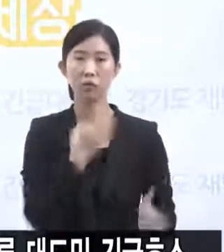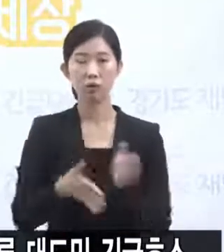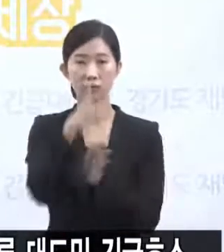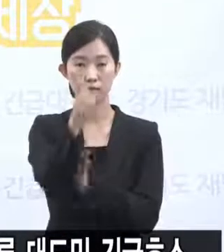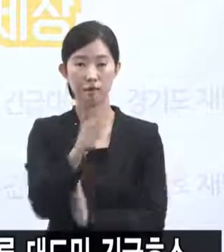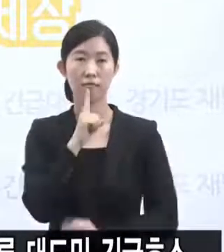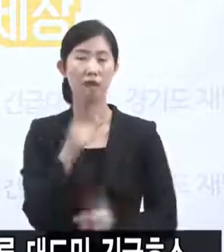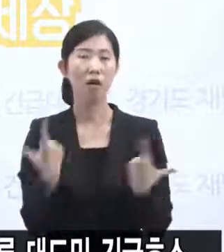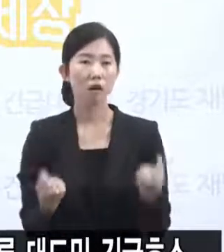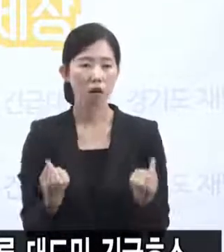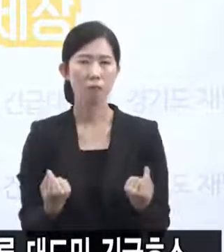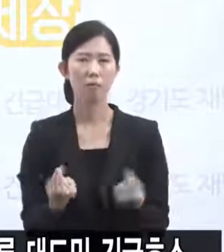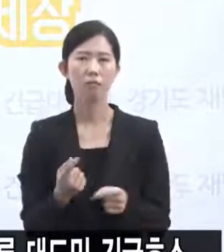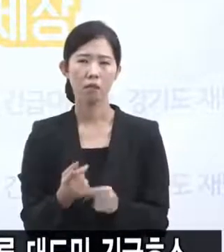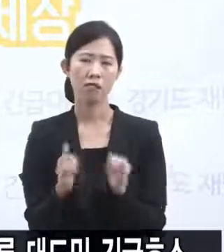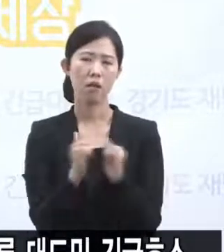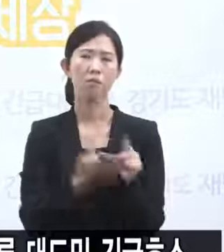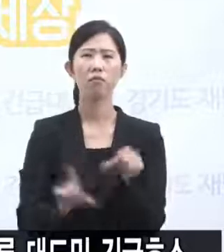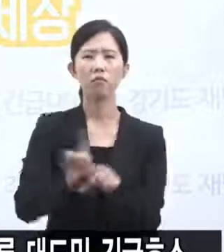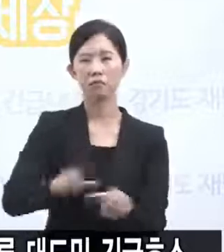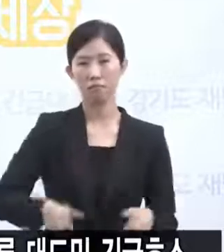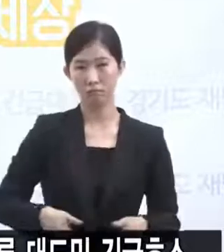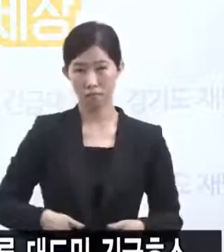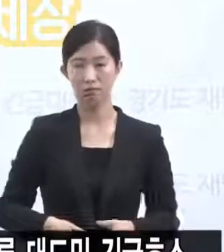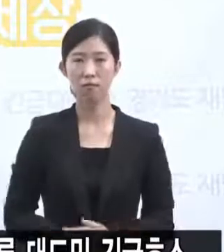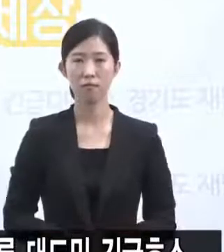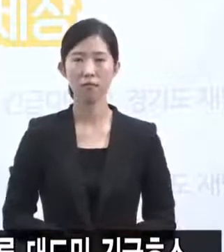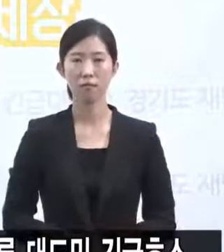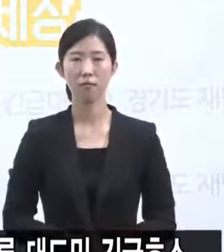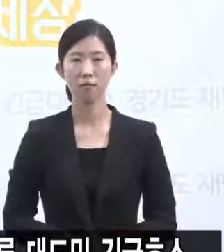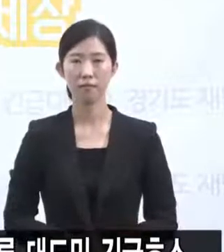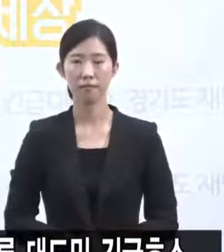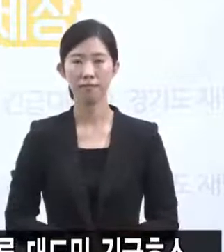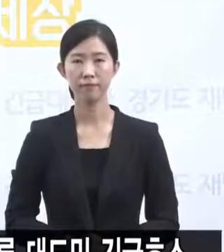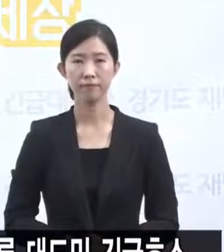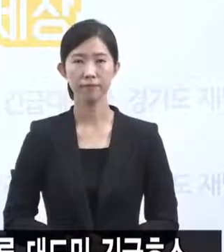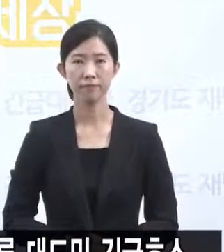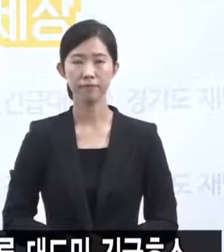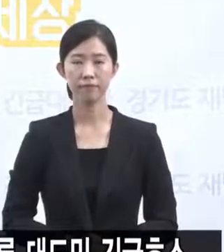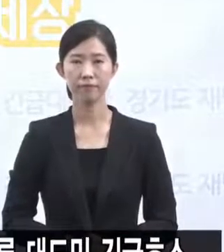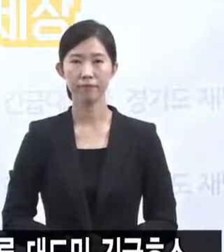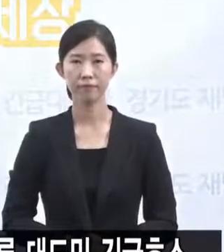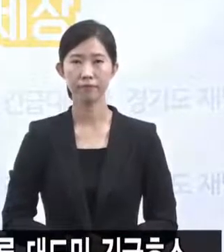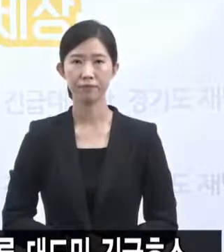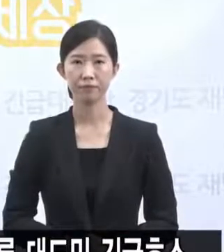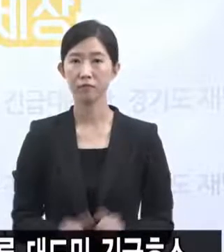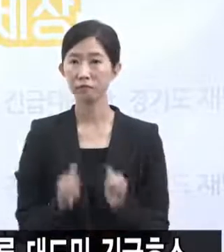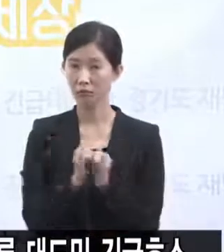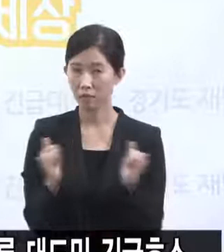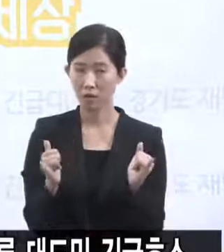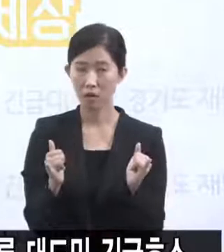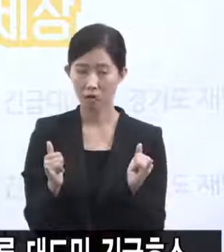인력들이 지금 지방의료원들은 감염병 전담병으로 지정되는 지방의료원들은 늘어나고 있는 병상